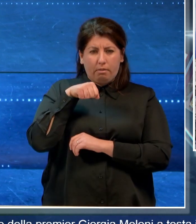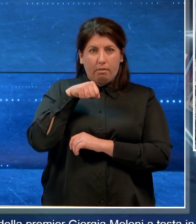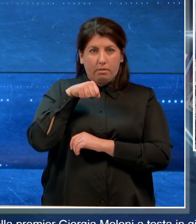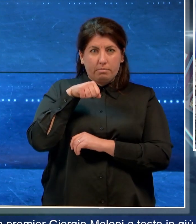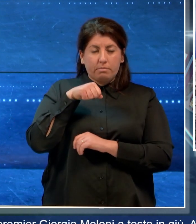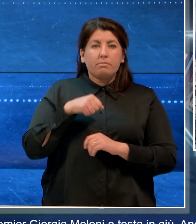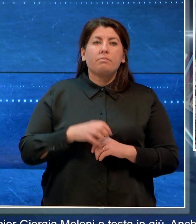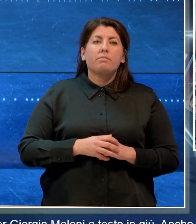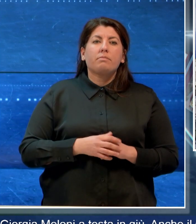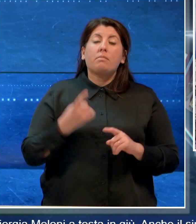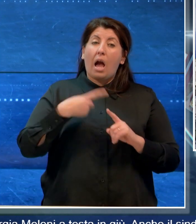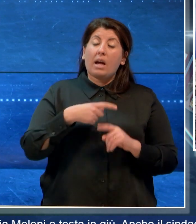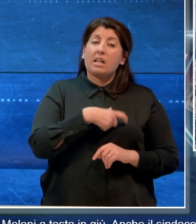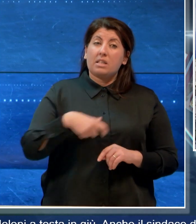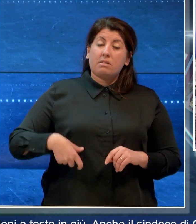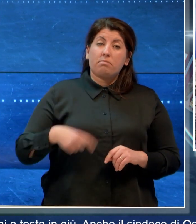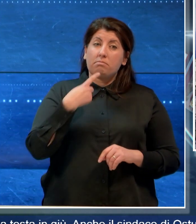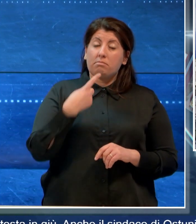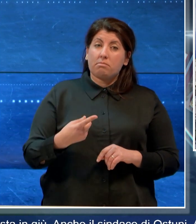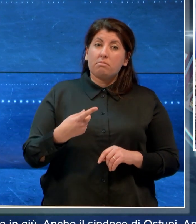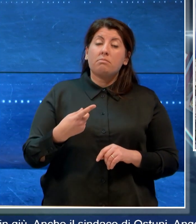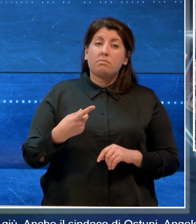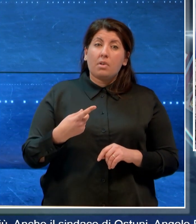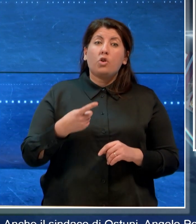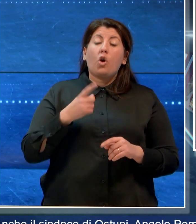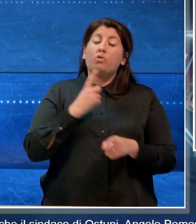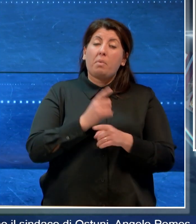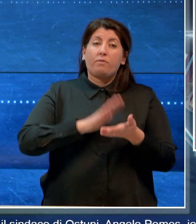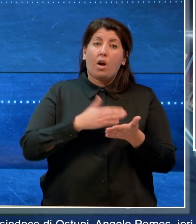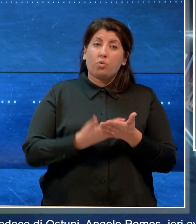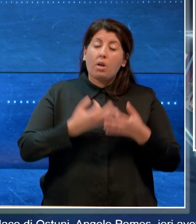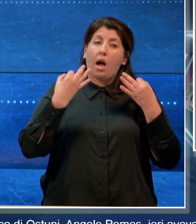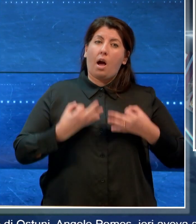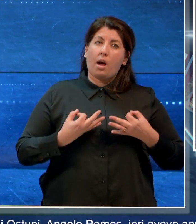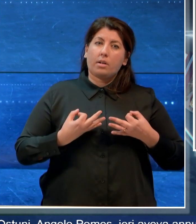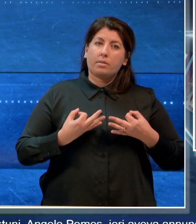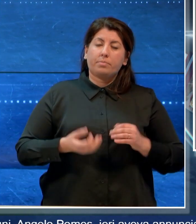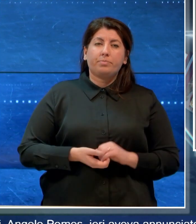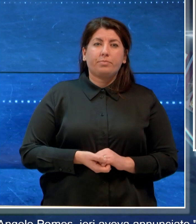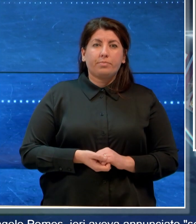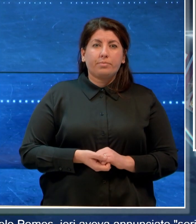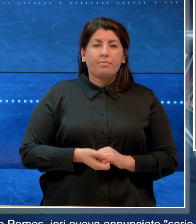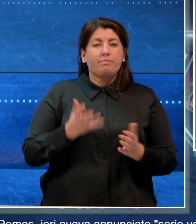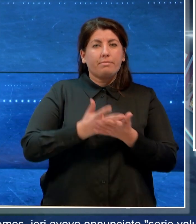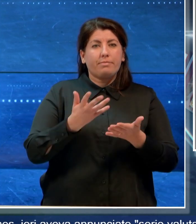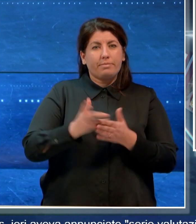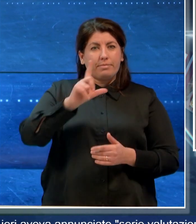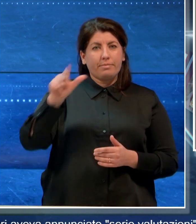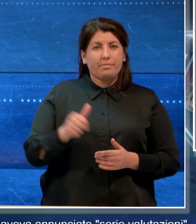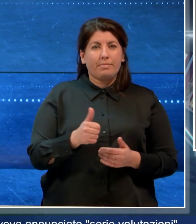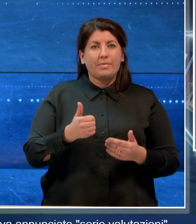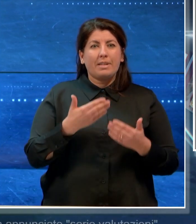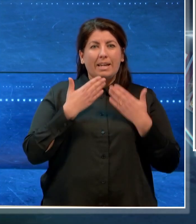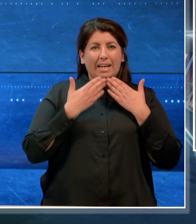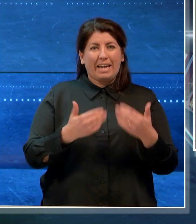Pomes, ieri aveva annunciato serie valutazioni. E con il TGLIS è tutto,